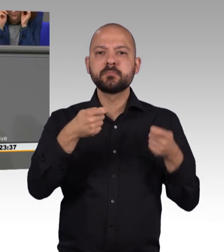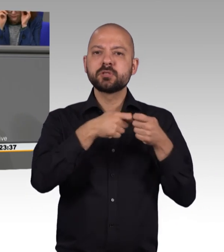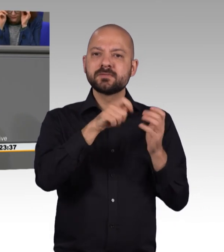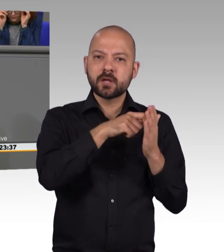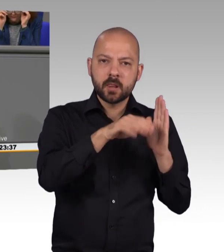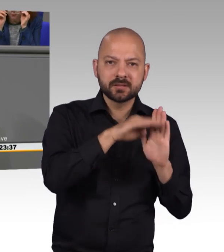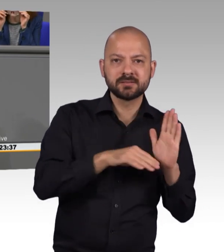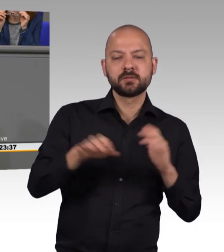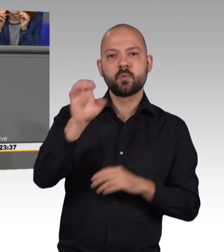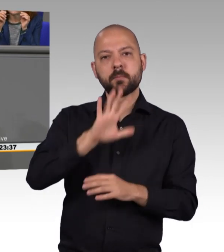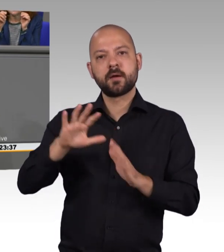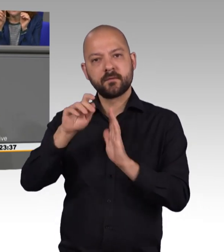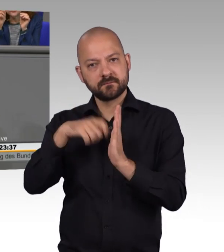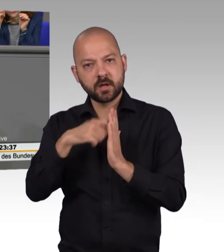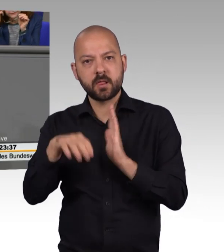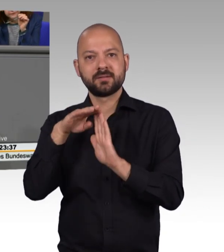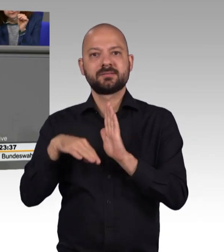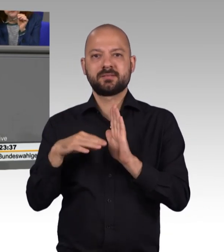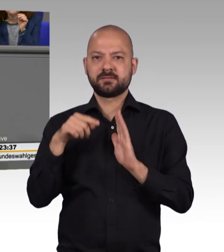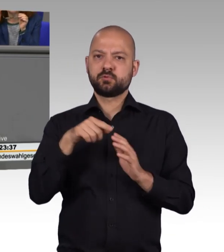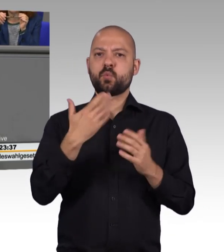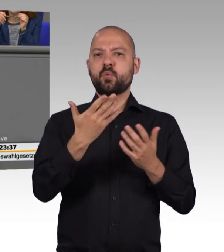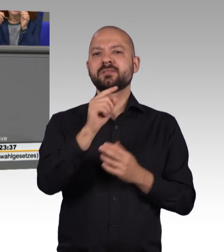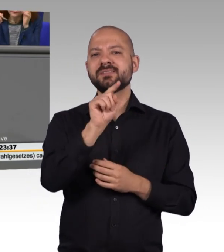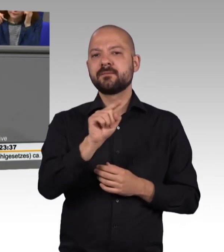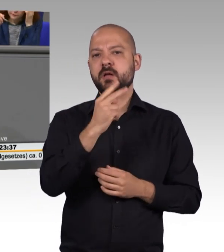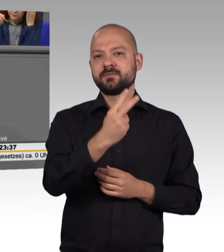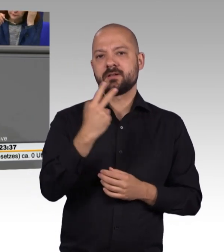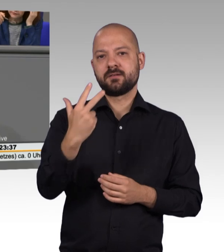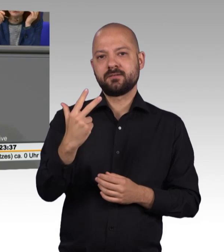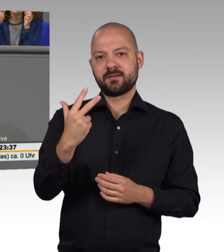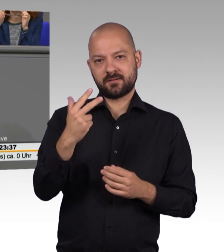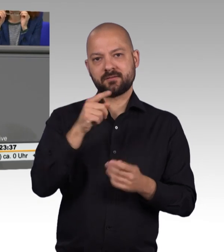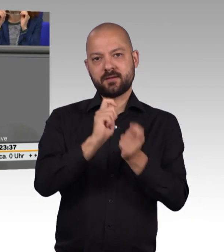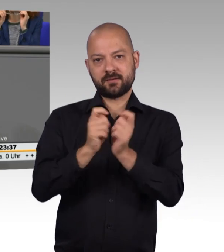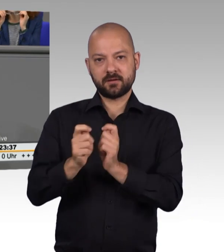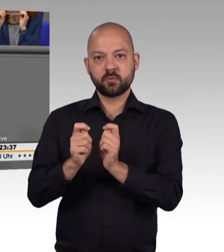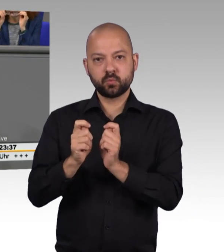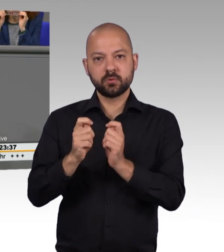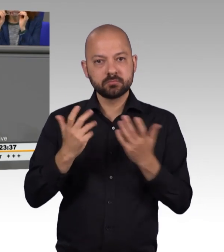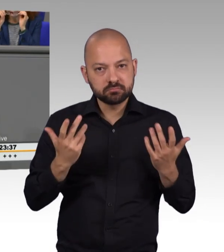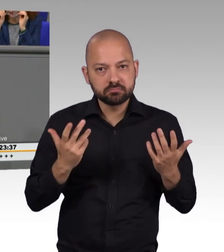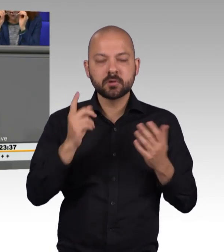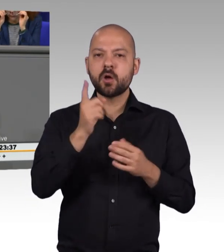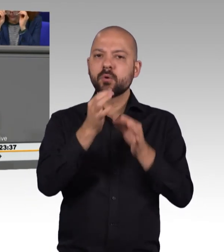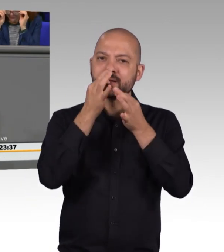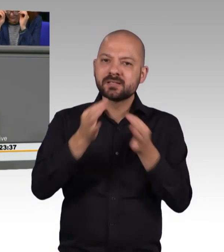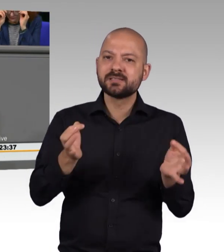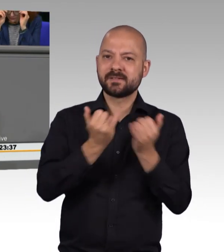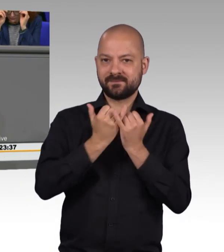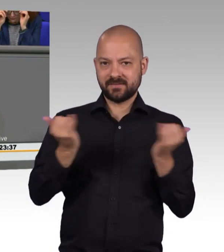die entsprechenden Ziffern 2 und 3. Darüber hinaus werden entsprechende Konkretisierungen auch im Rahmen